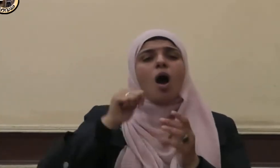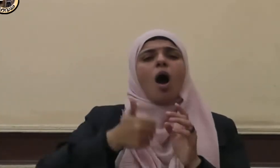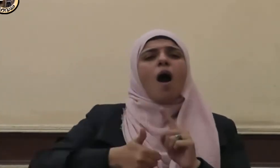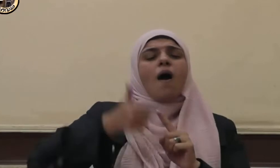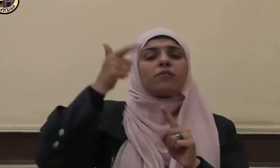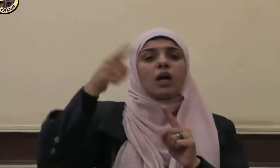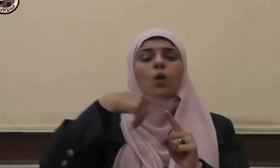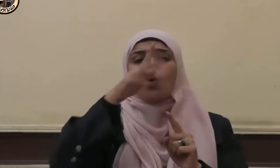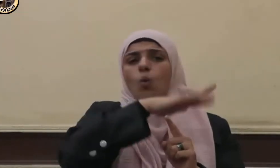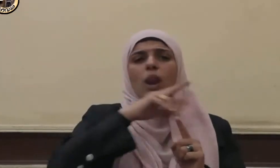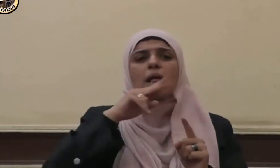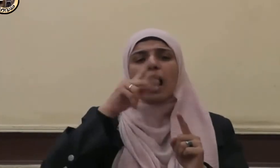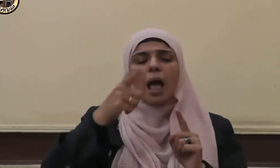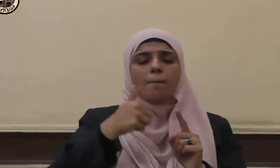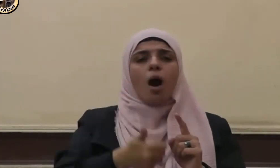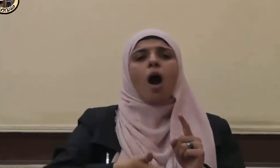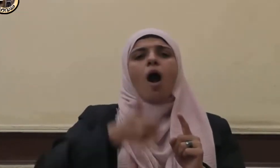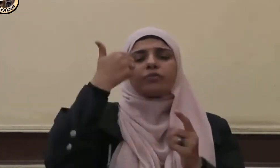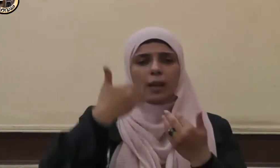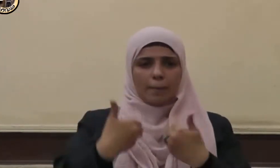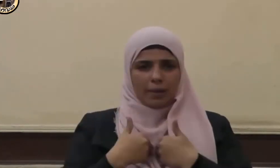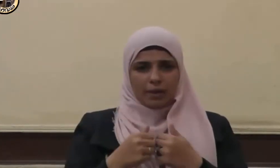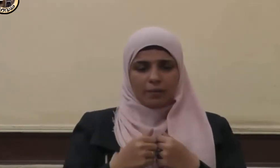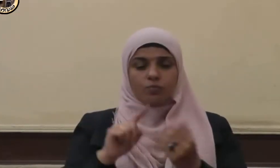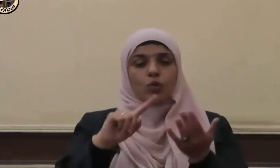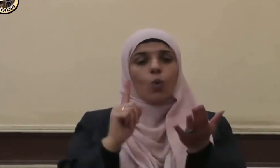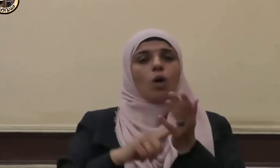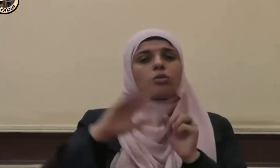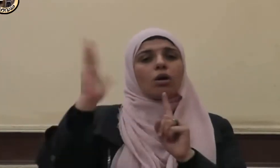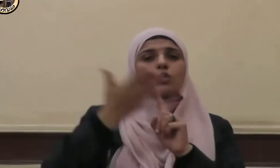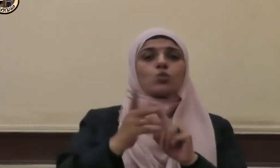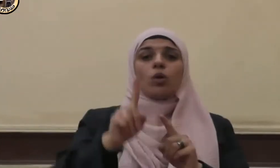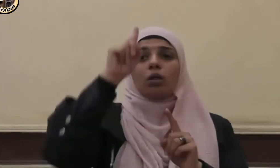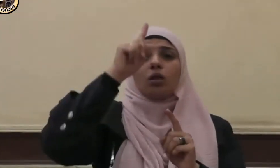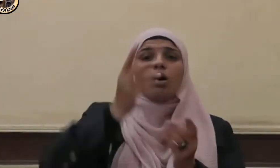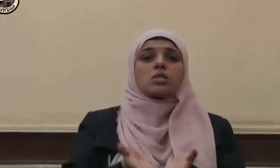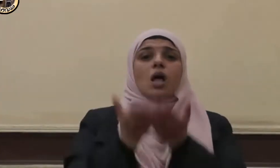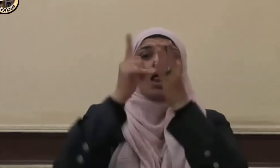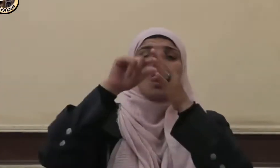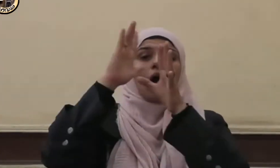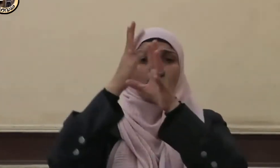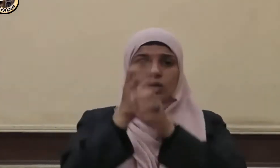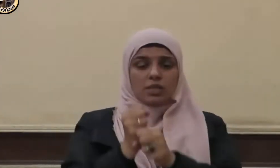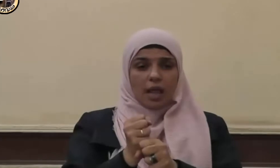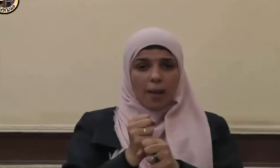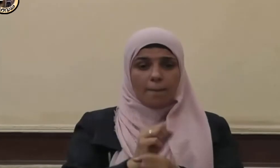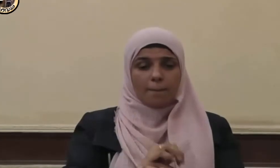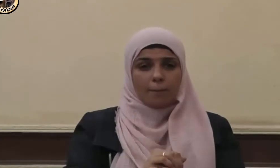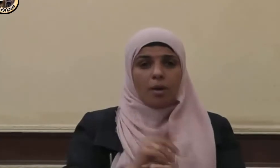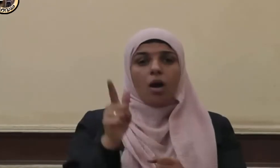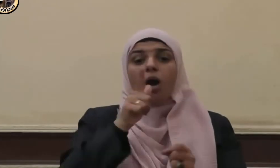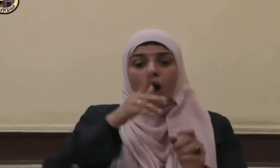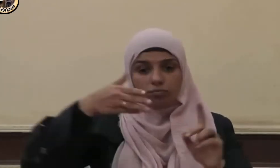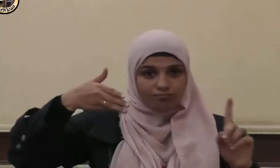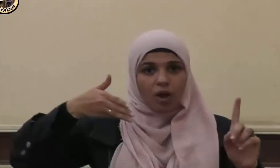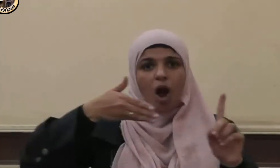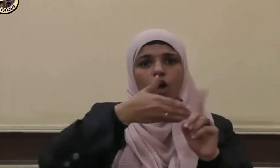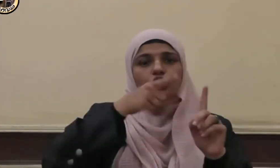حديثا مني وإن رسول الله صلى الله عليه وسلم خرج على حلقة